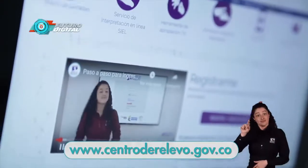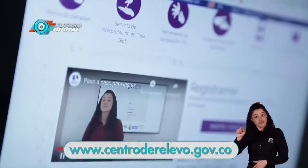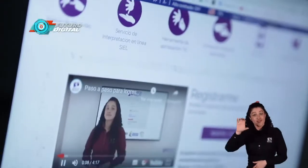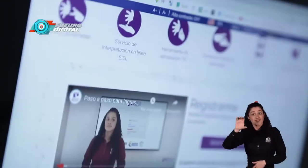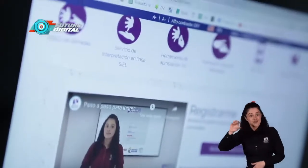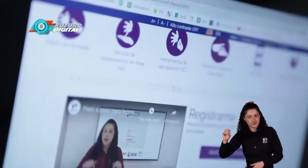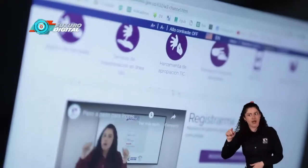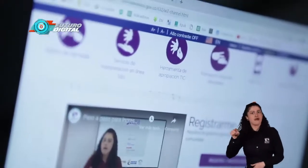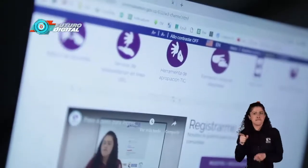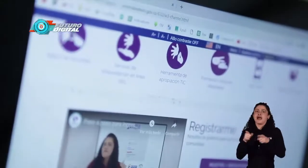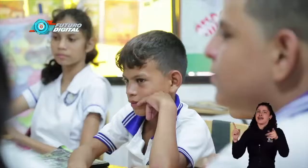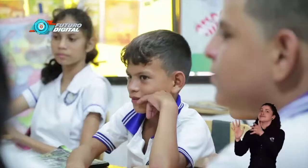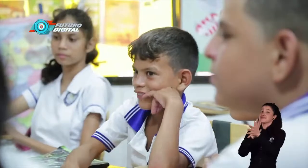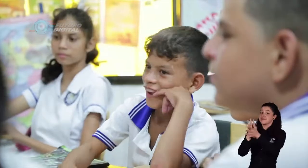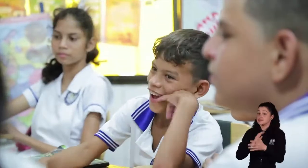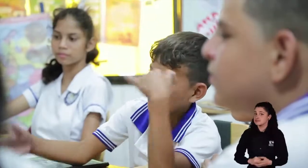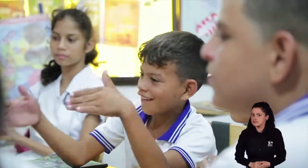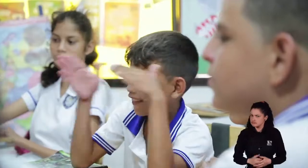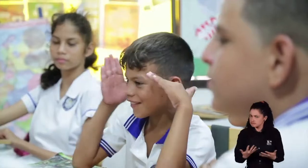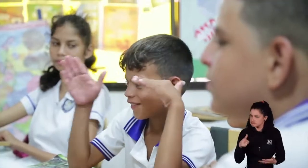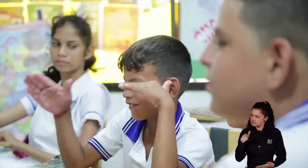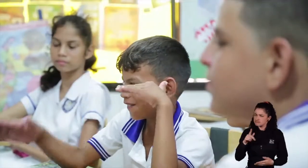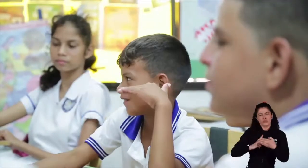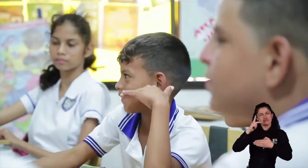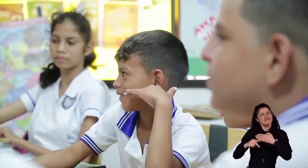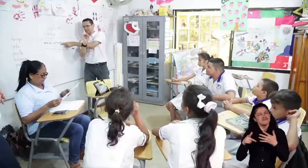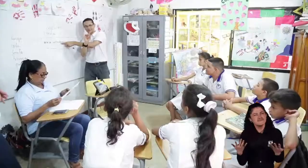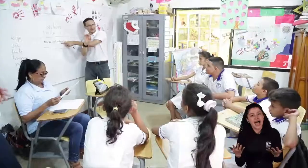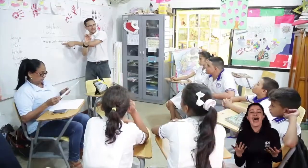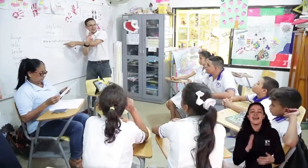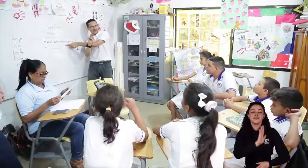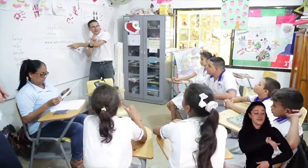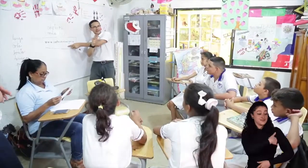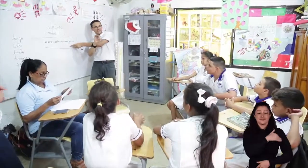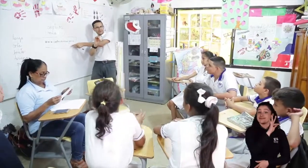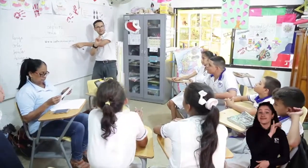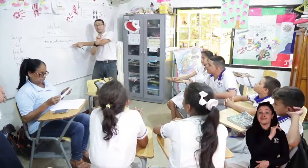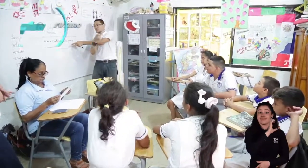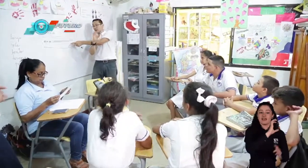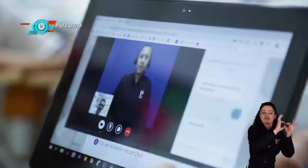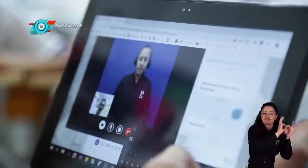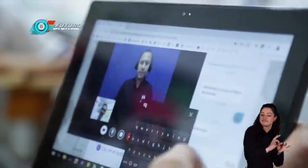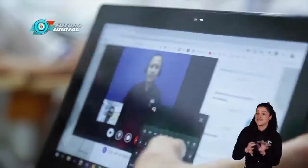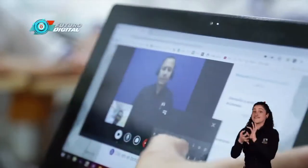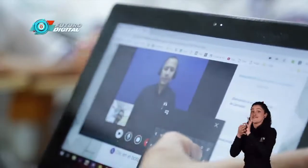.gov.co, usted podrá conocer más beneficios de este proyecto del Ministerio TIC y la Federación Nacional de Sordos de Colombia, FENASCOL,